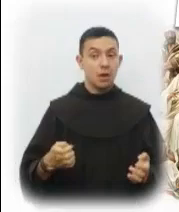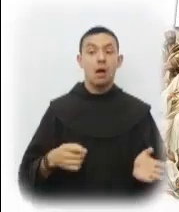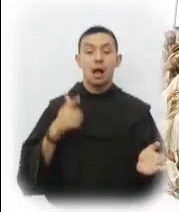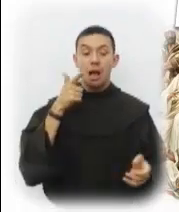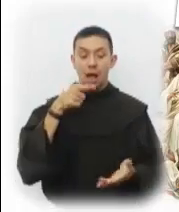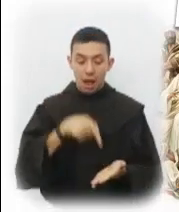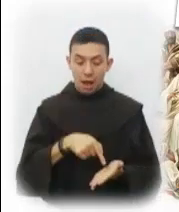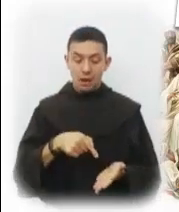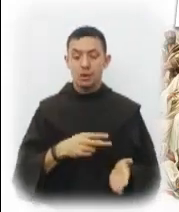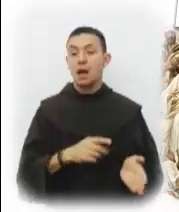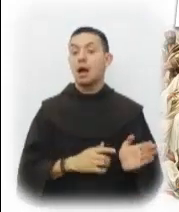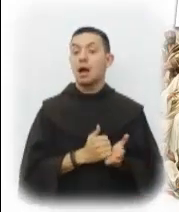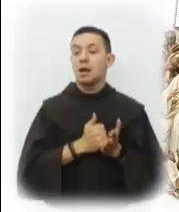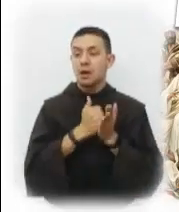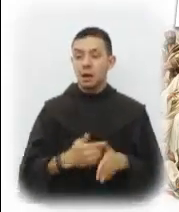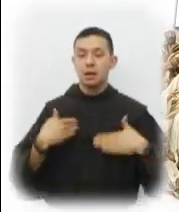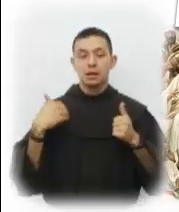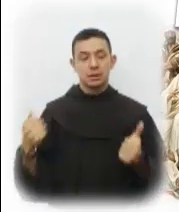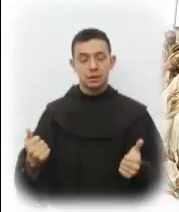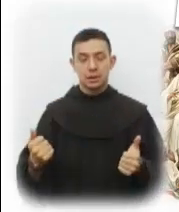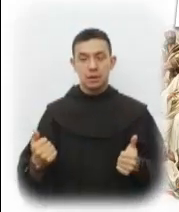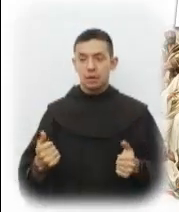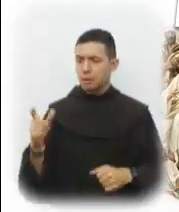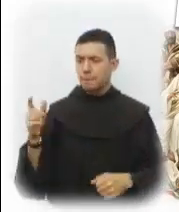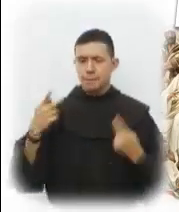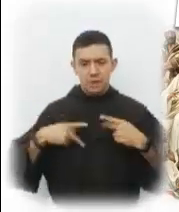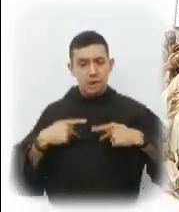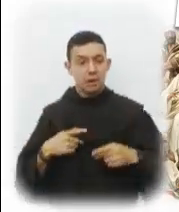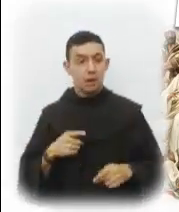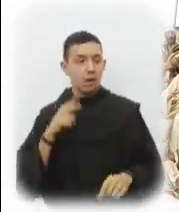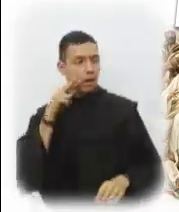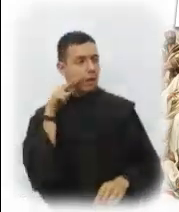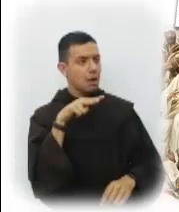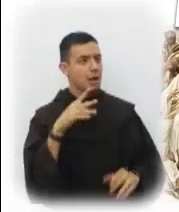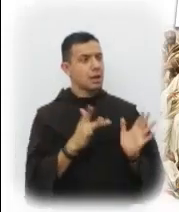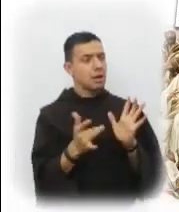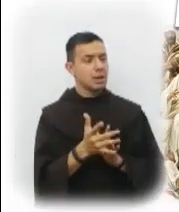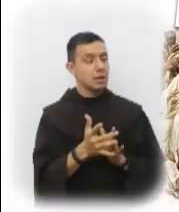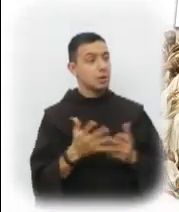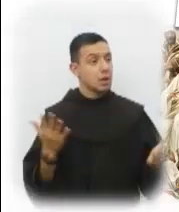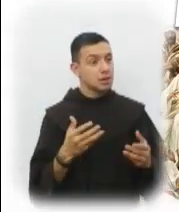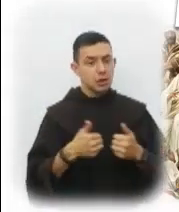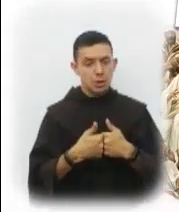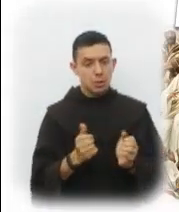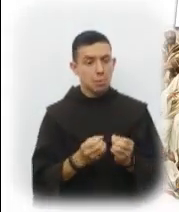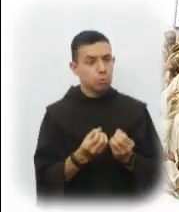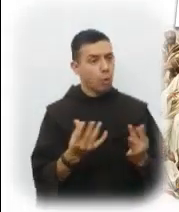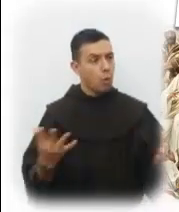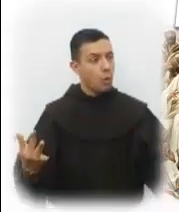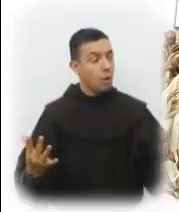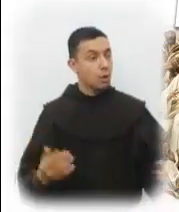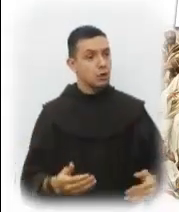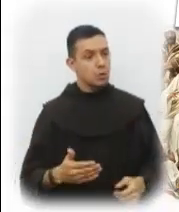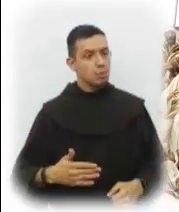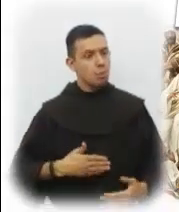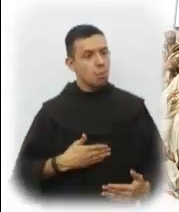puede ofrecernos algunas pistas. Cuando los discípulos y la gente vieron lo que había hecho Jesús y cómo